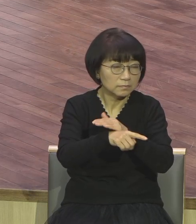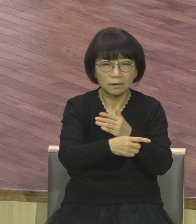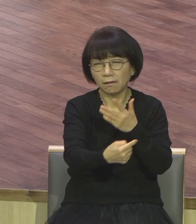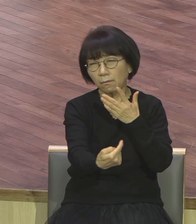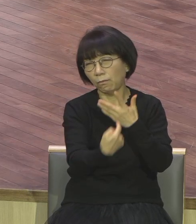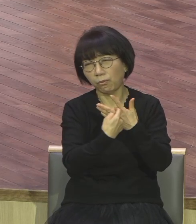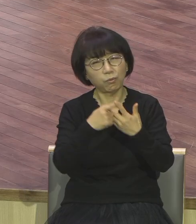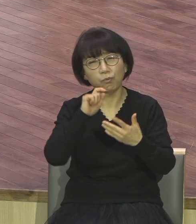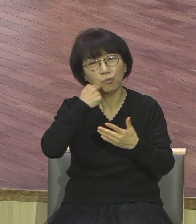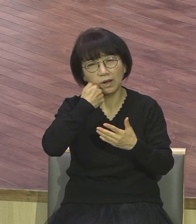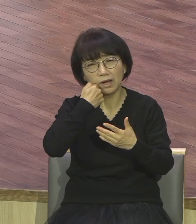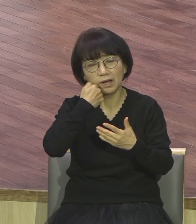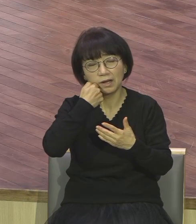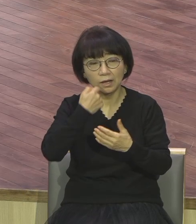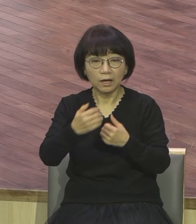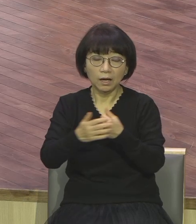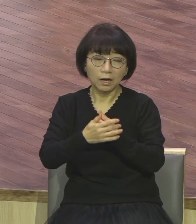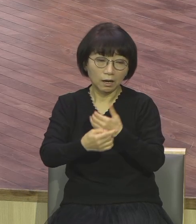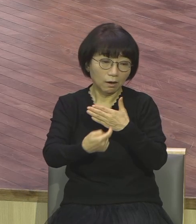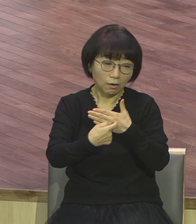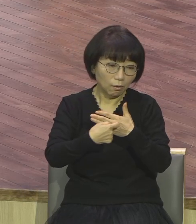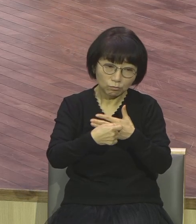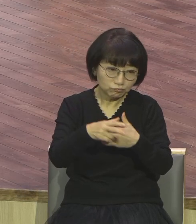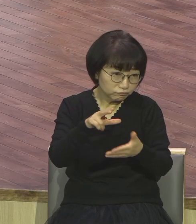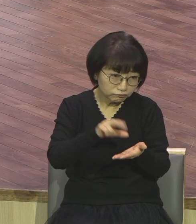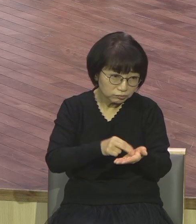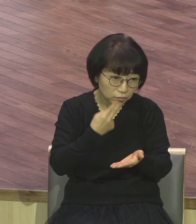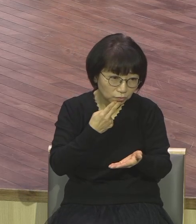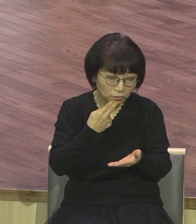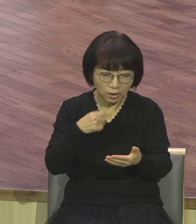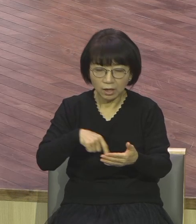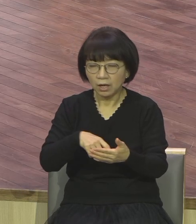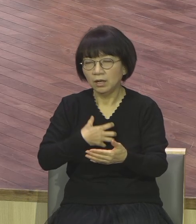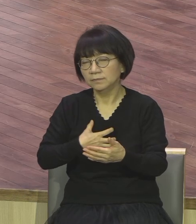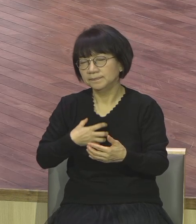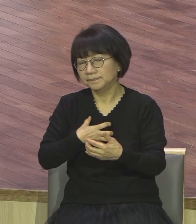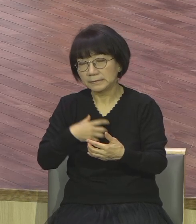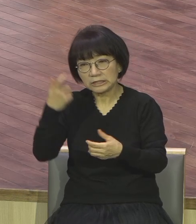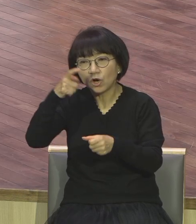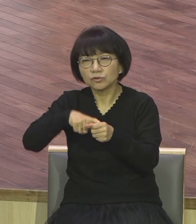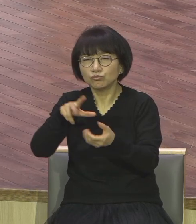사람들은요 시달릴 수밖에 없어요 짜증내고 화내고 소리 지르고